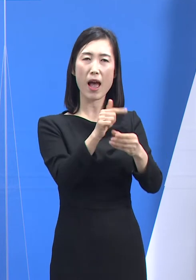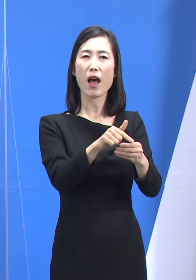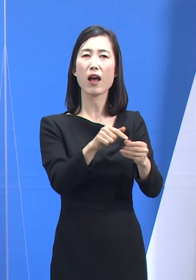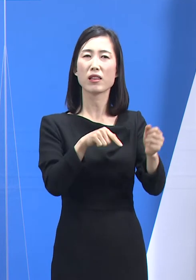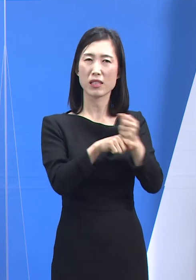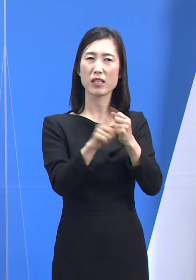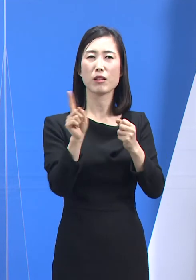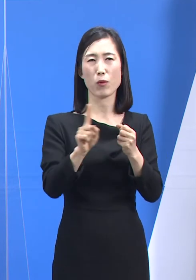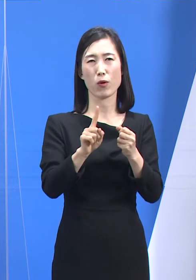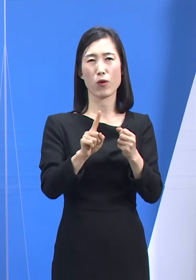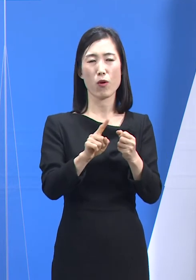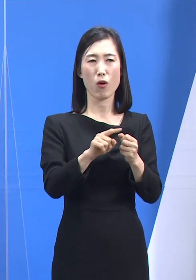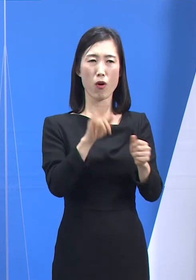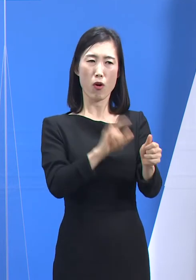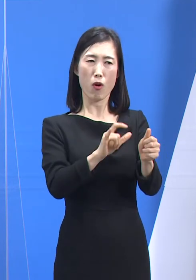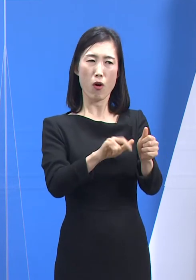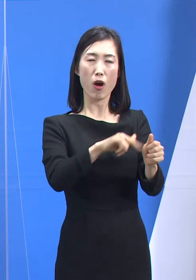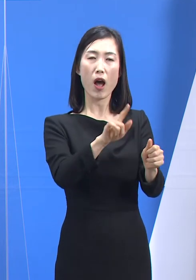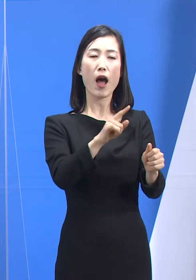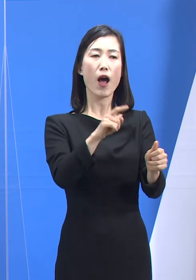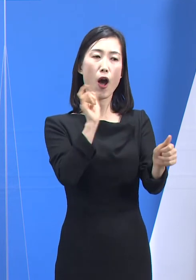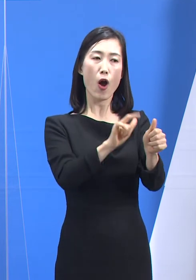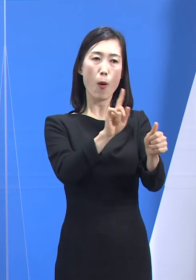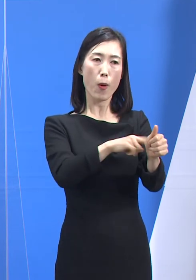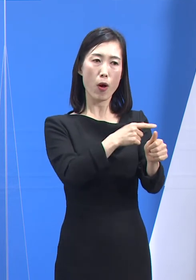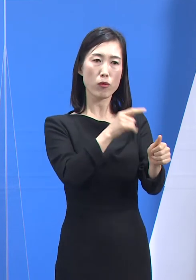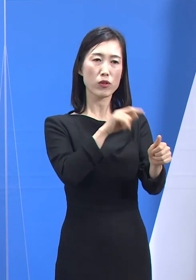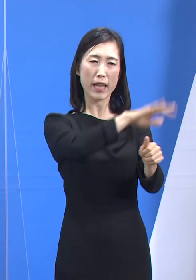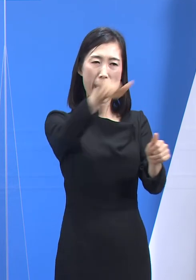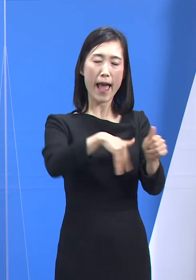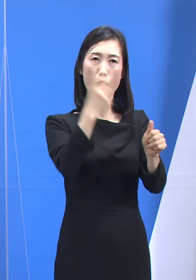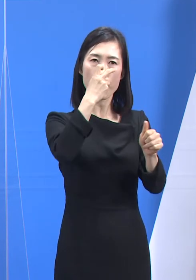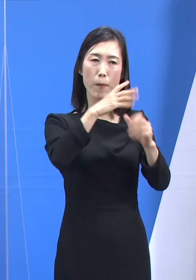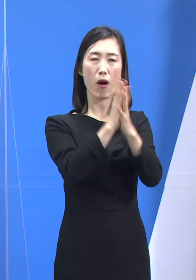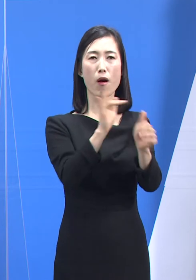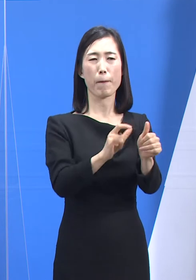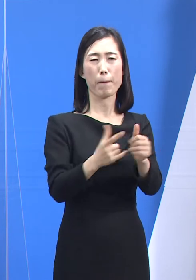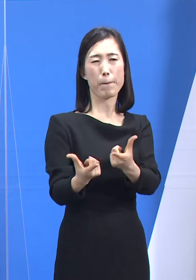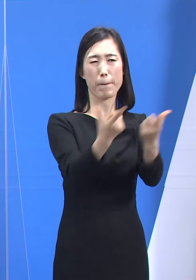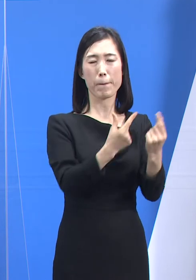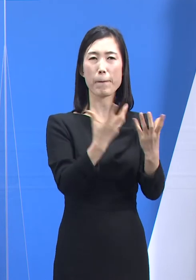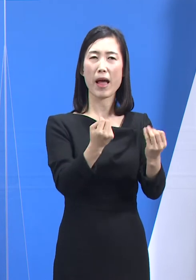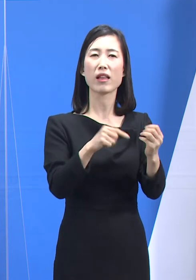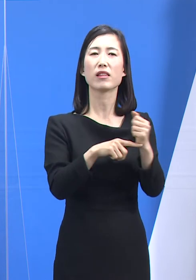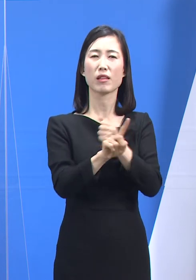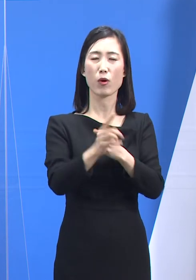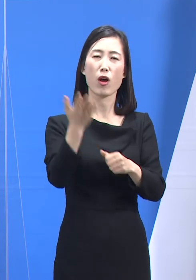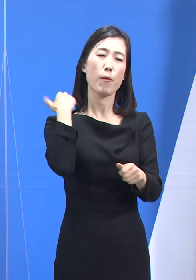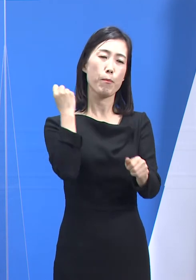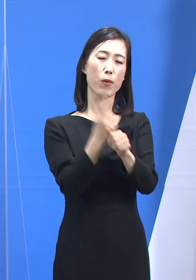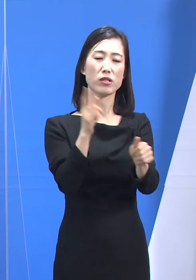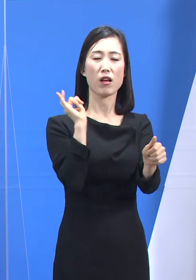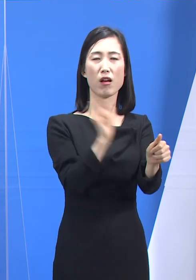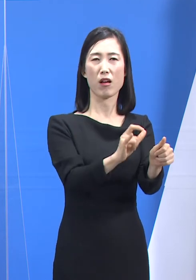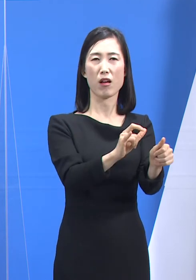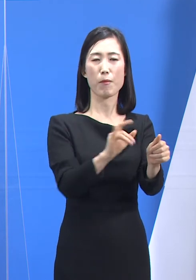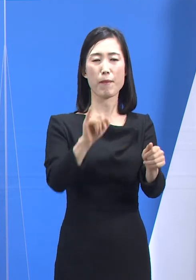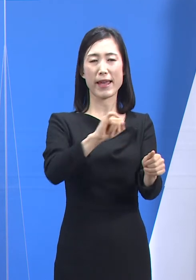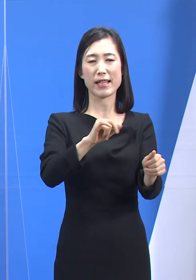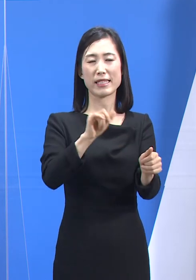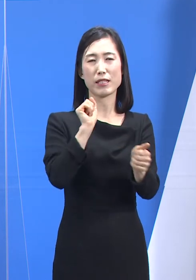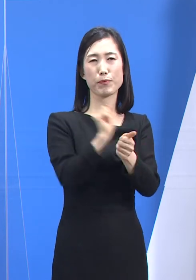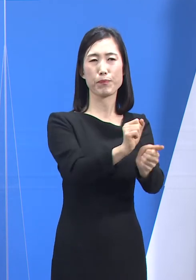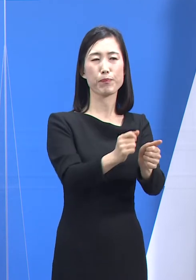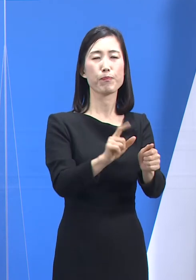양성 비율로 많은 수의 확진자가 쏟아져 나오는 경우는 그 집단 내로 바이러스 병원체가 유입이 되고